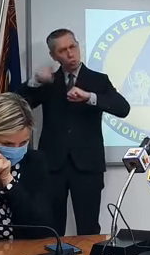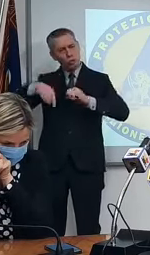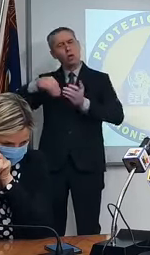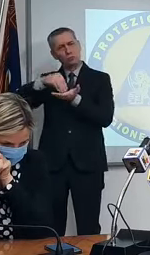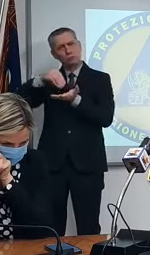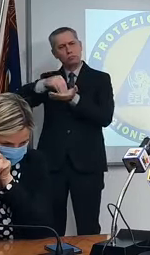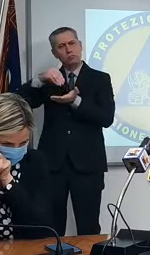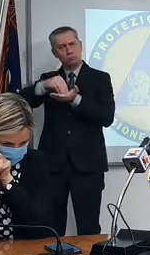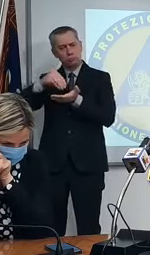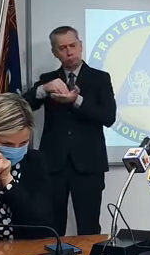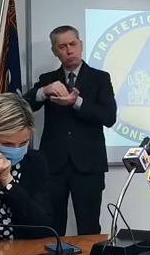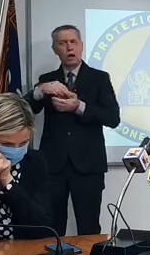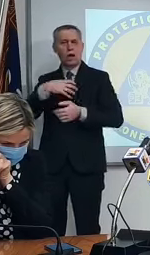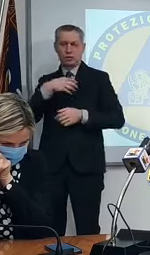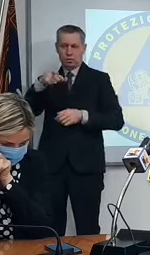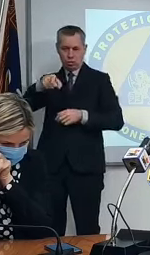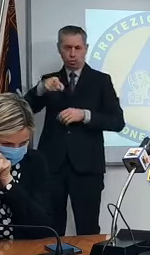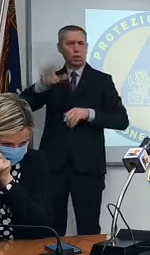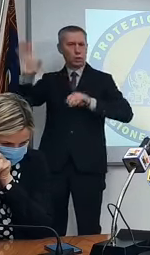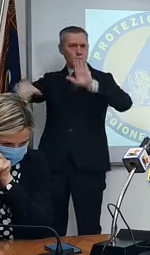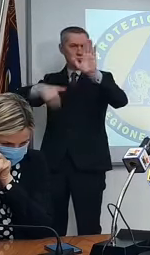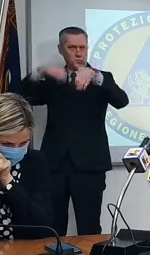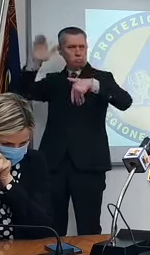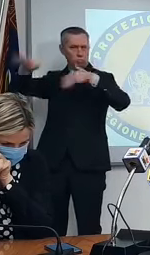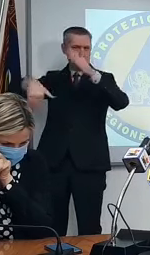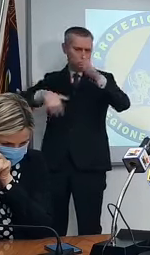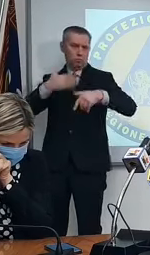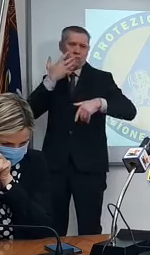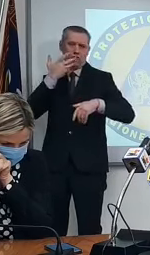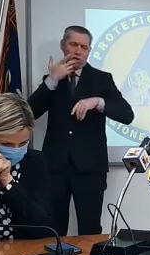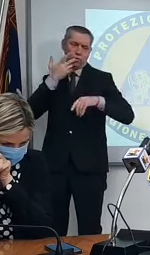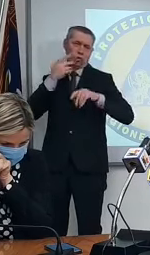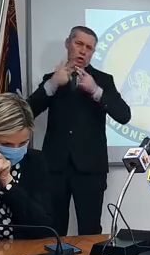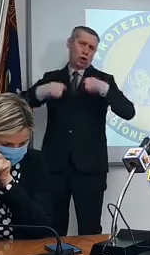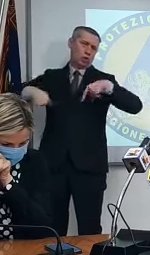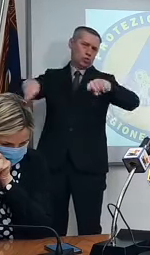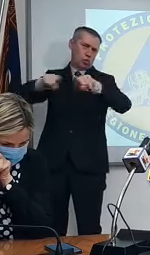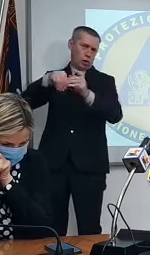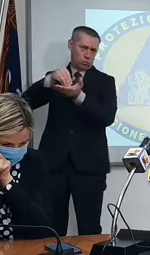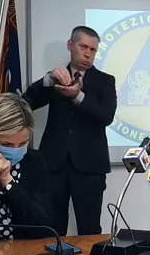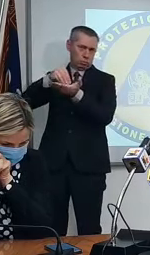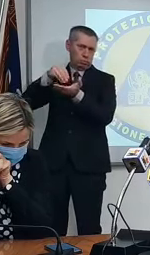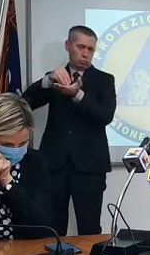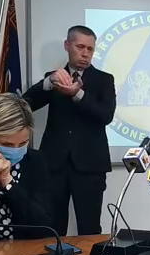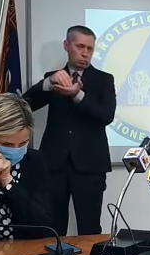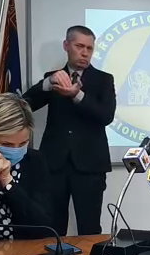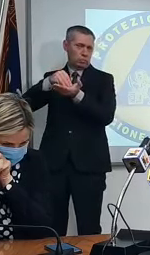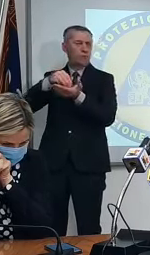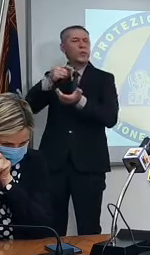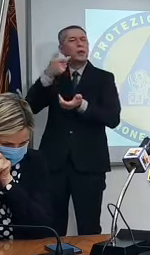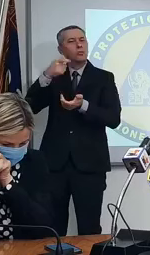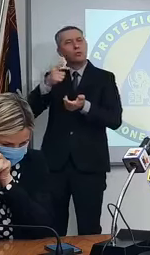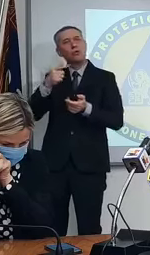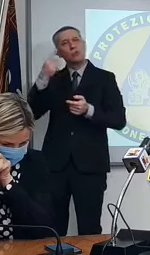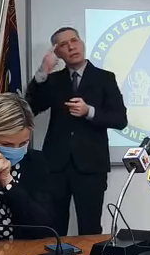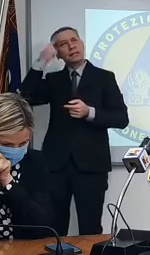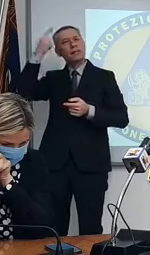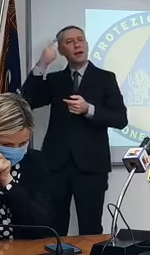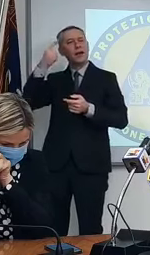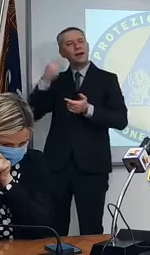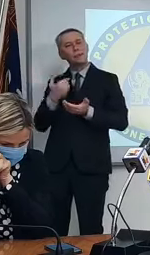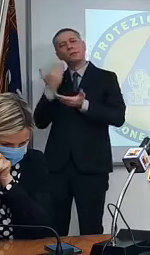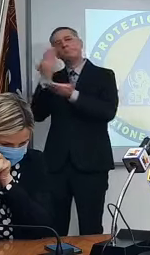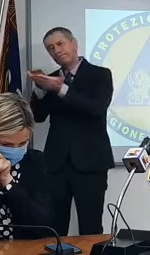convocato una riunione alla quale vogliamo partecipare anche noi. E per ancora portare alcune idee ancora